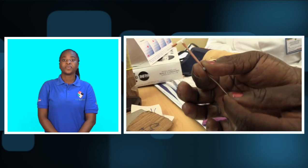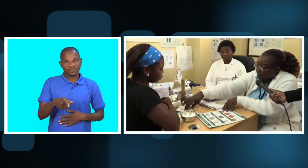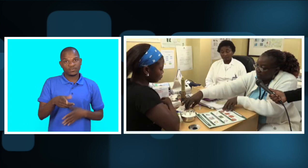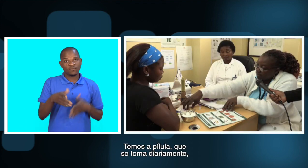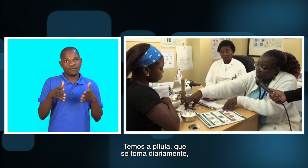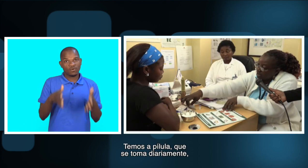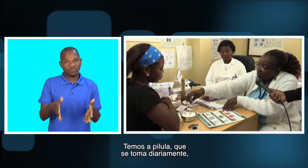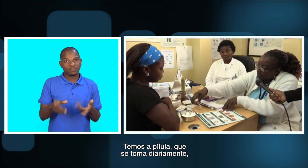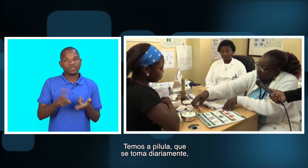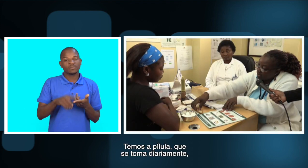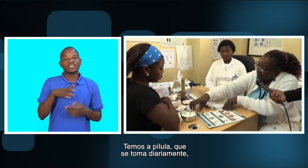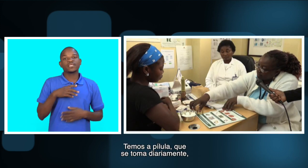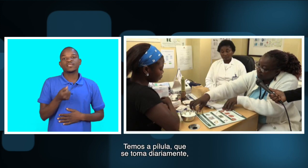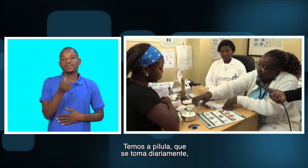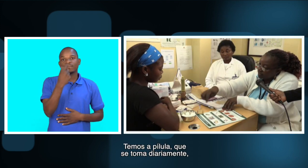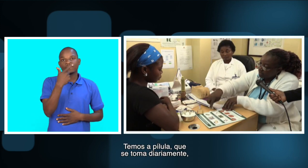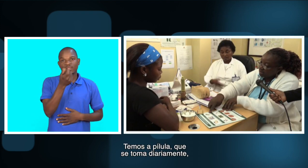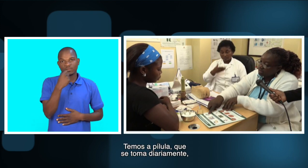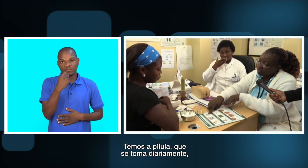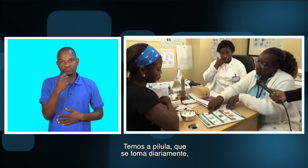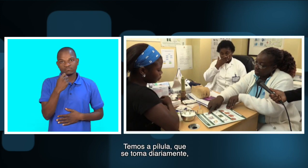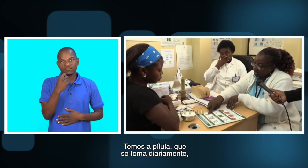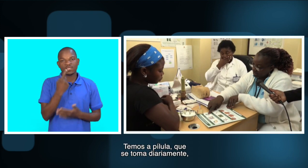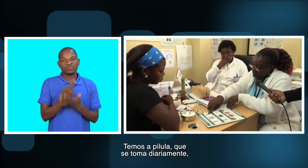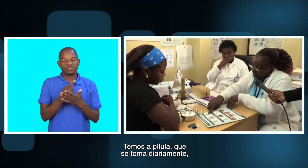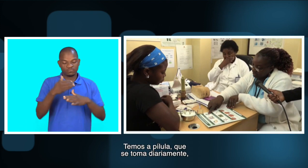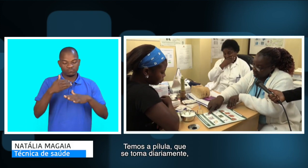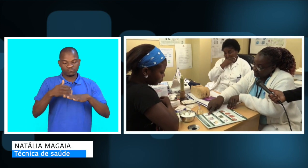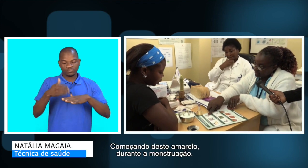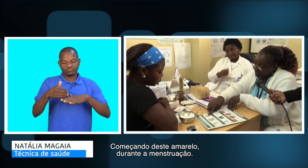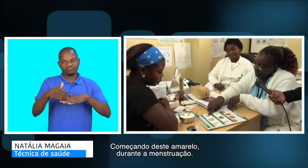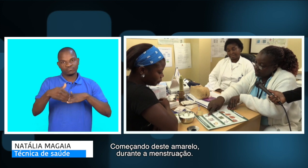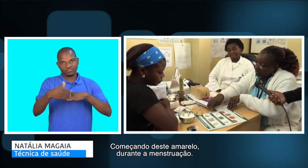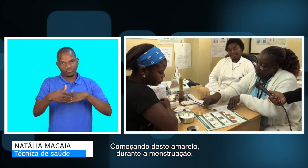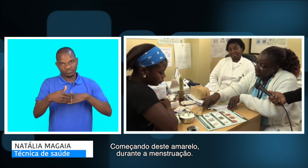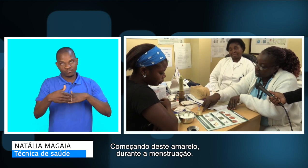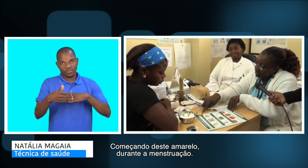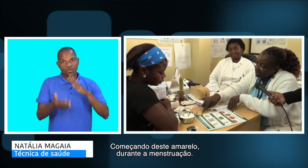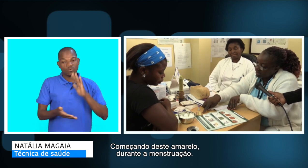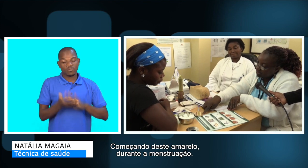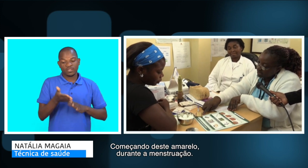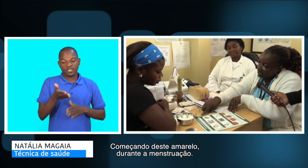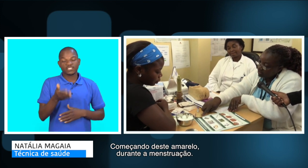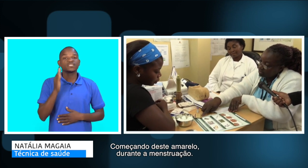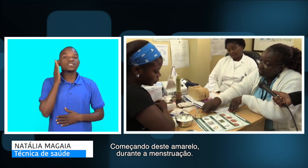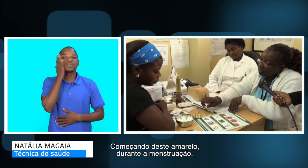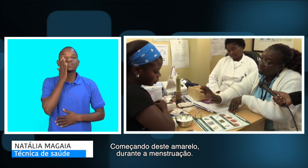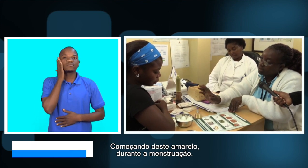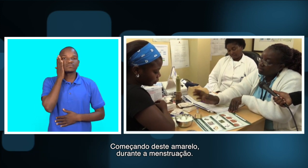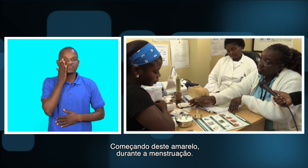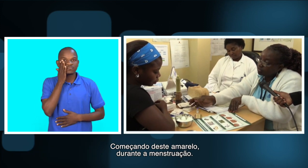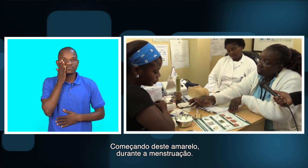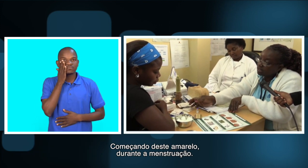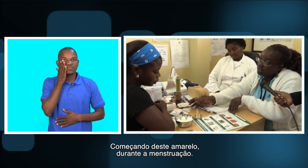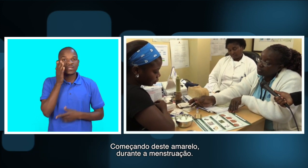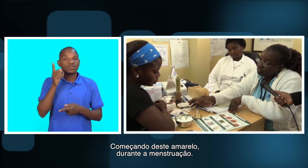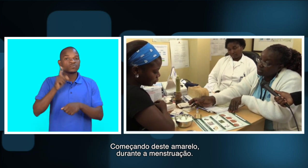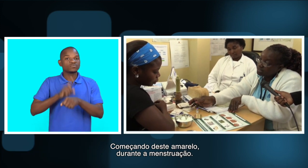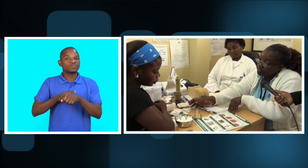Temos a pílula que se toma diariamente, começando desde o amarelo, durante a menstruação.